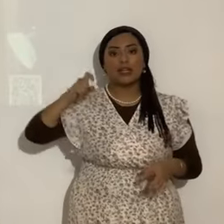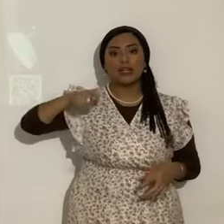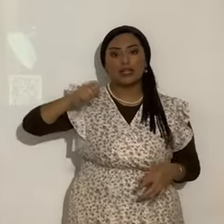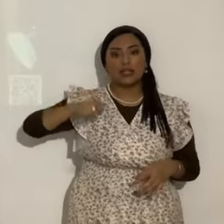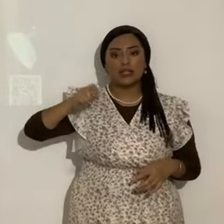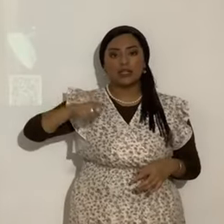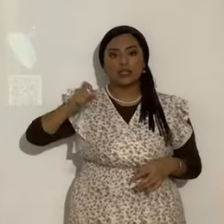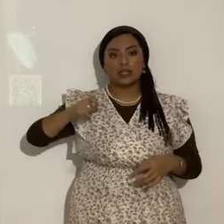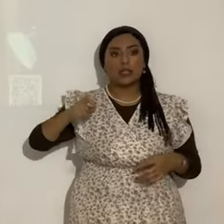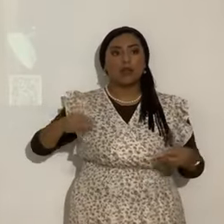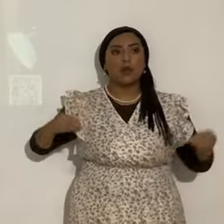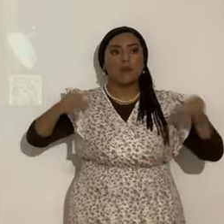refinada.